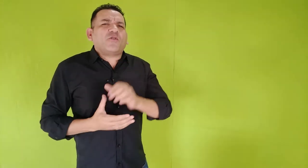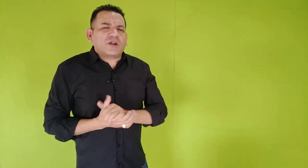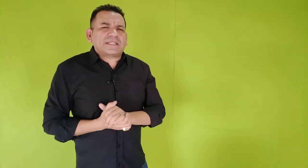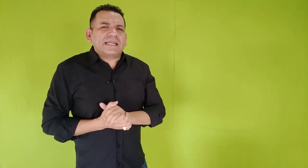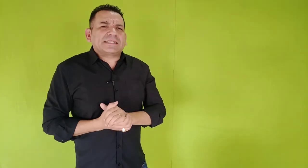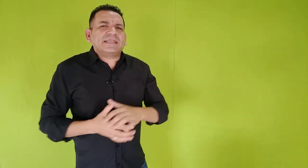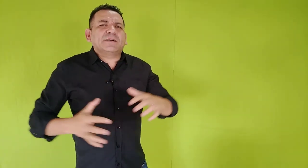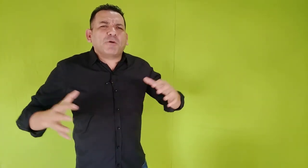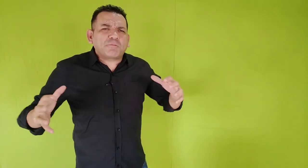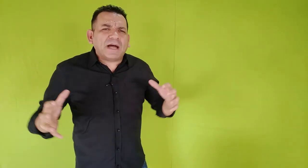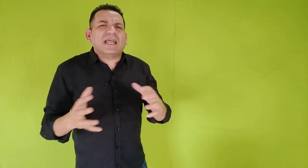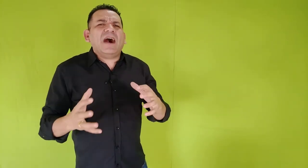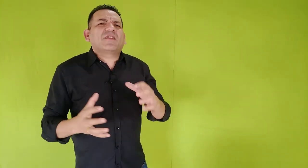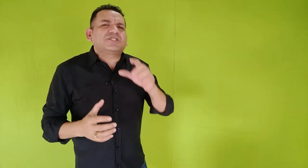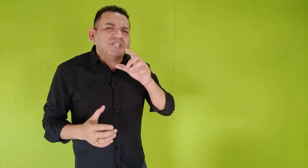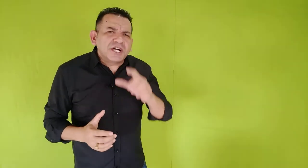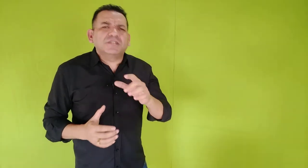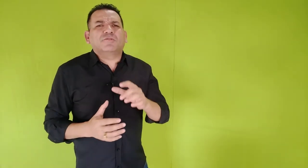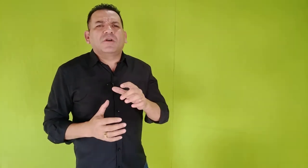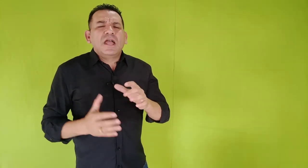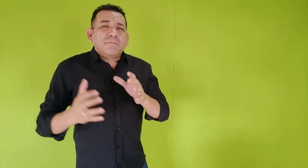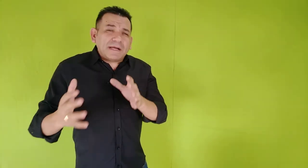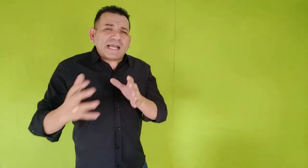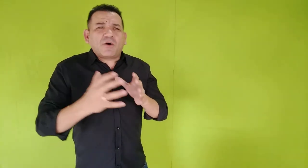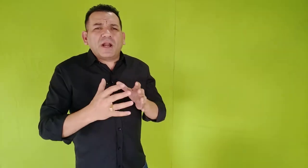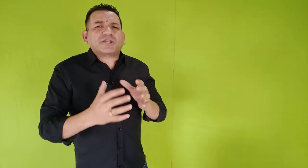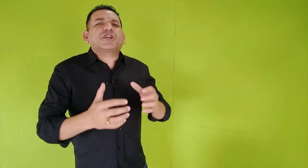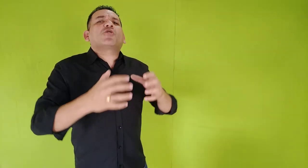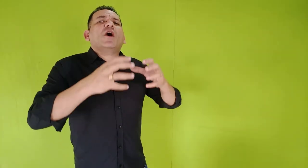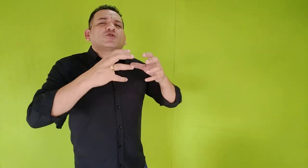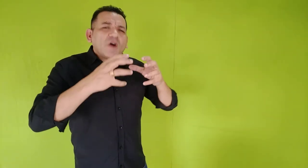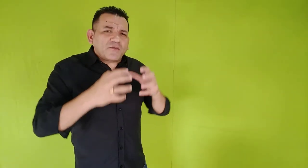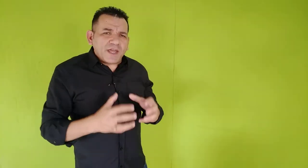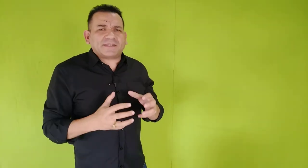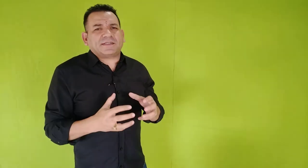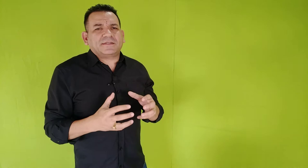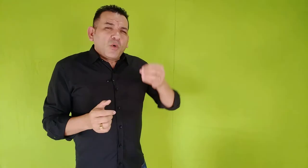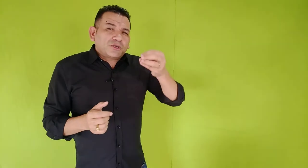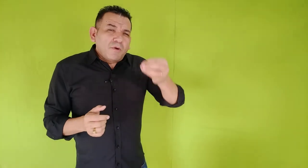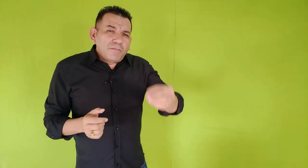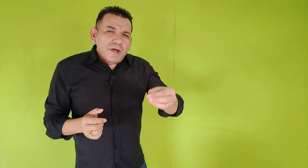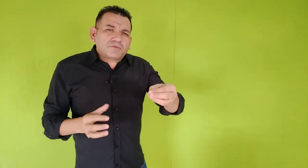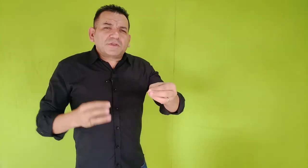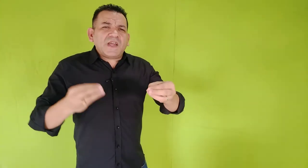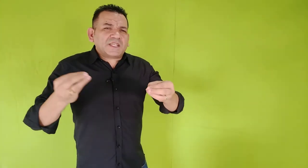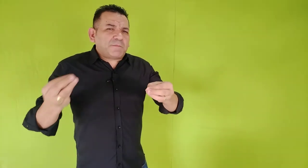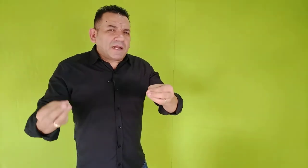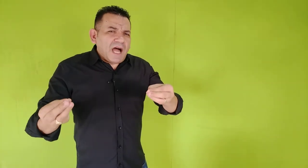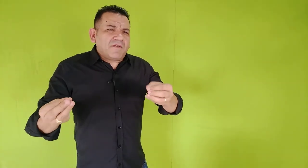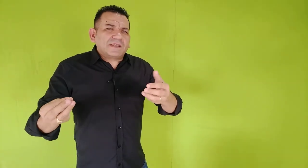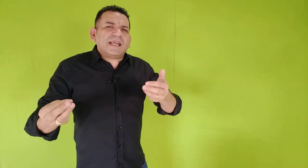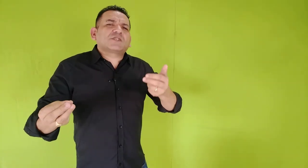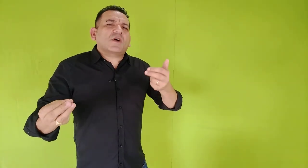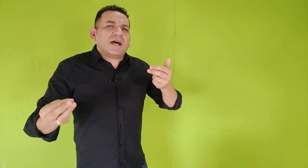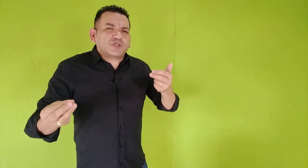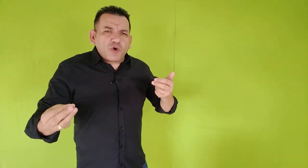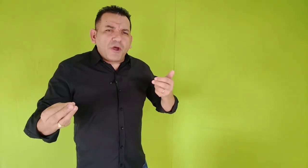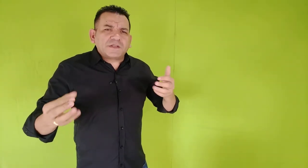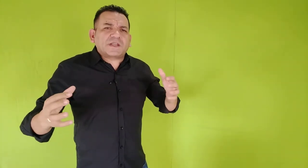fortalecidas por palavra de ânimo, mas agora chegou a sua vez. Os momentos e as palavras e as ocasiões que